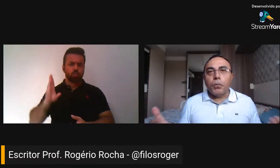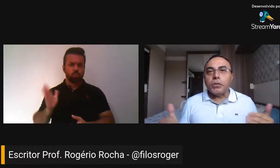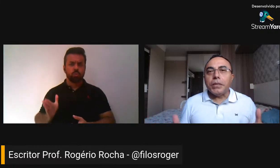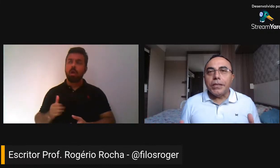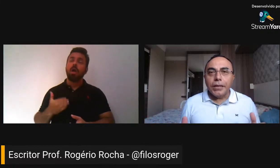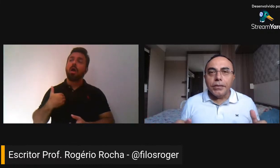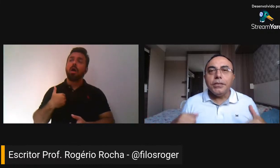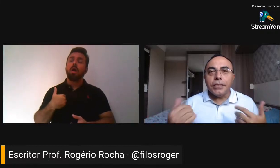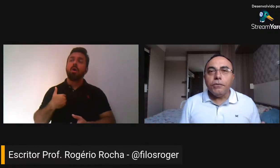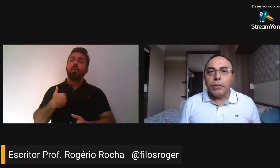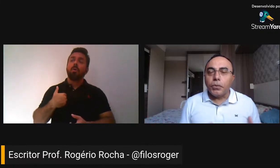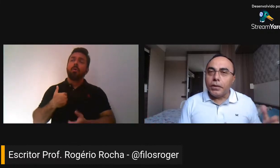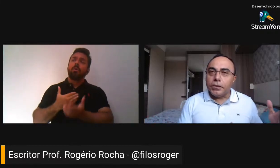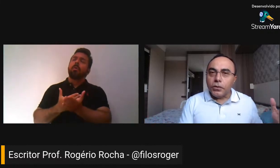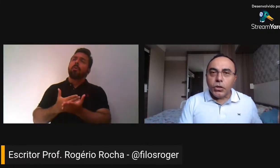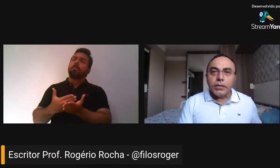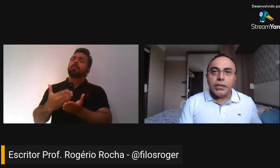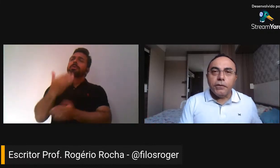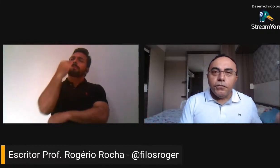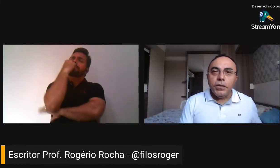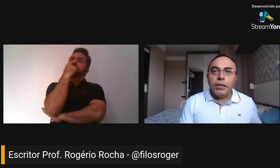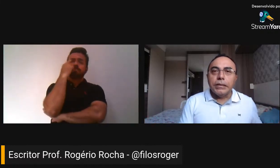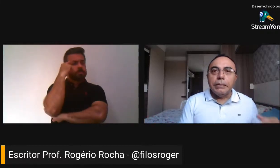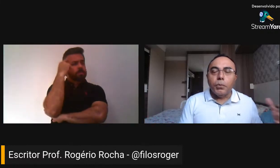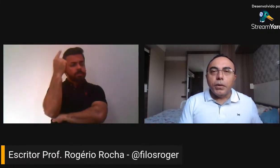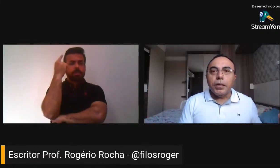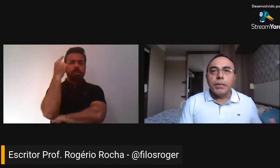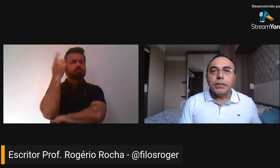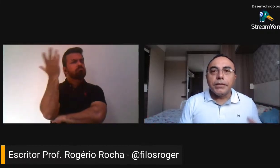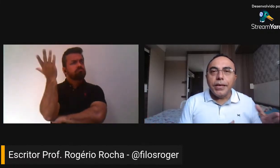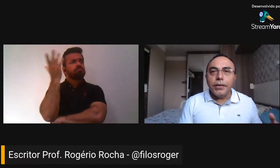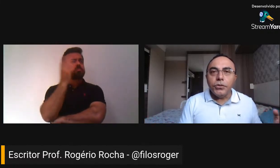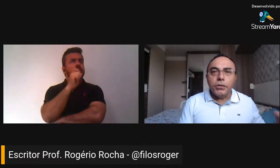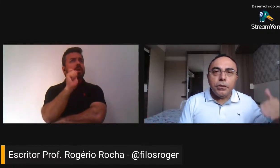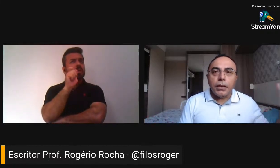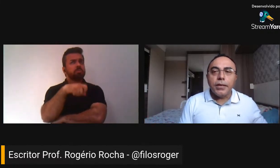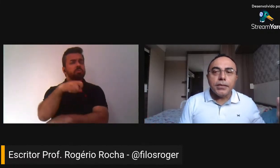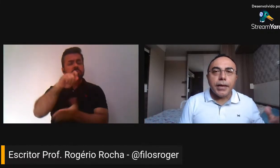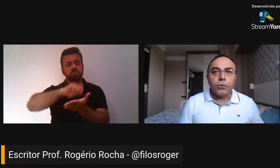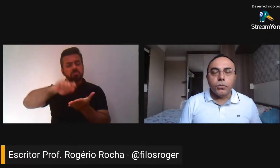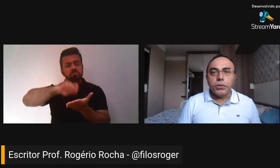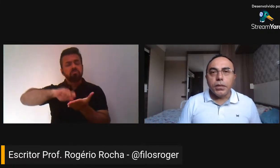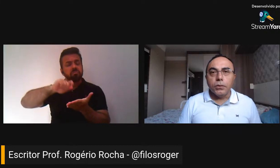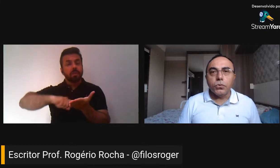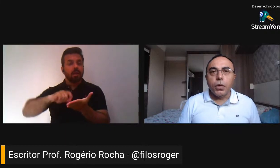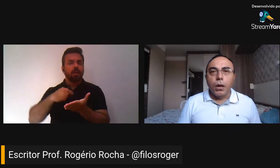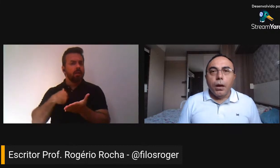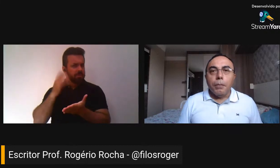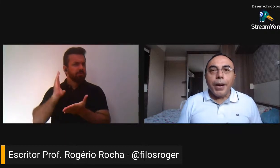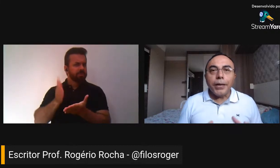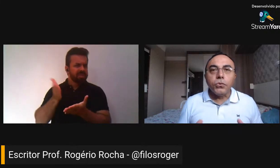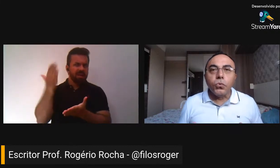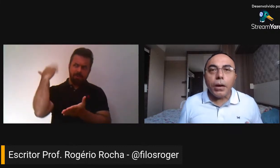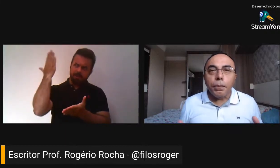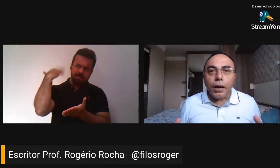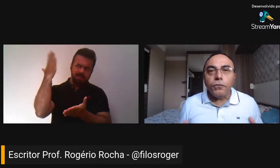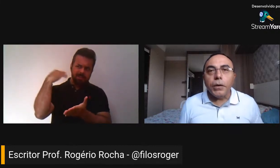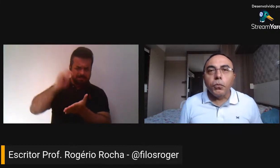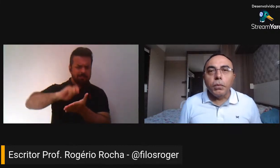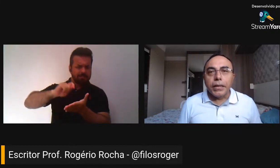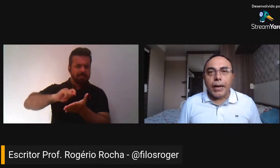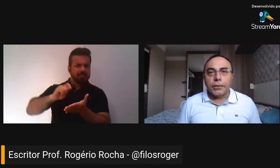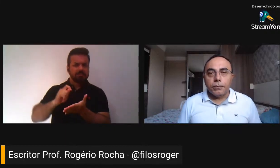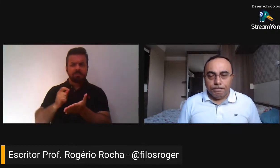minha mente para a possibilidade de escrever, porque eu já escrevia poemas desde 13, 14 anos, mas nunca